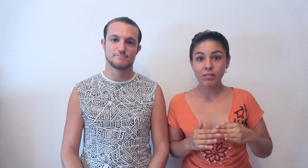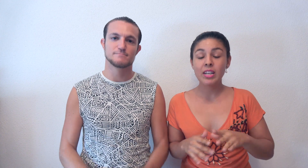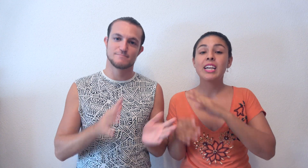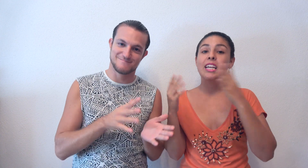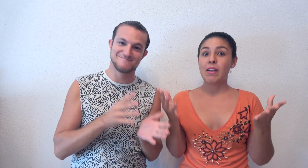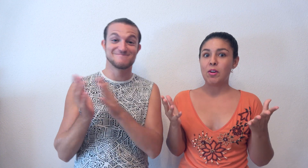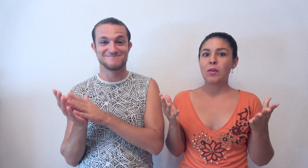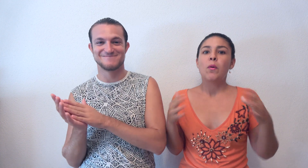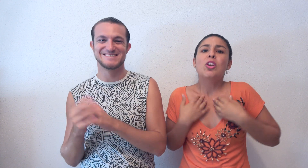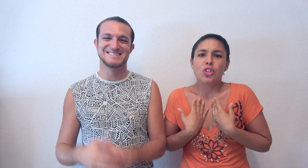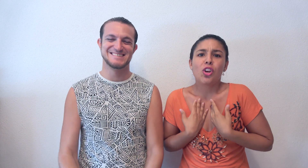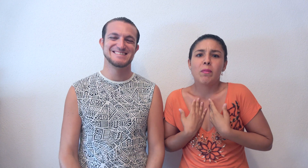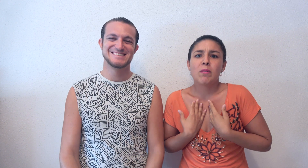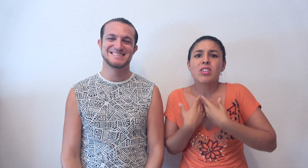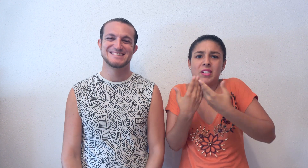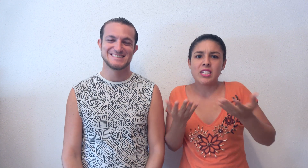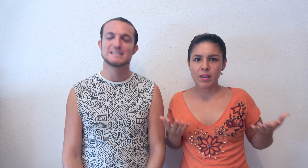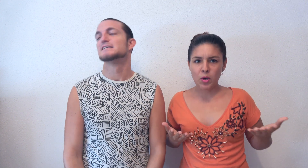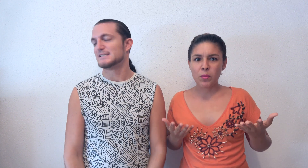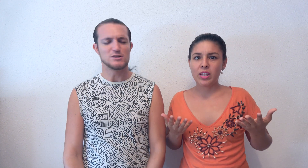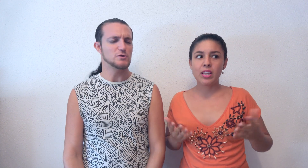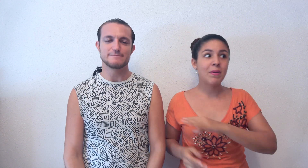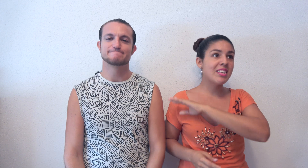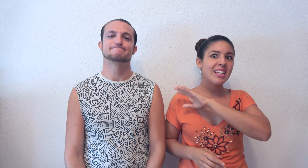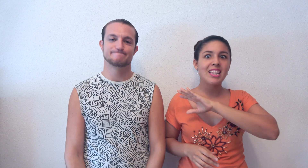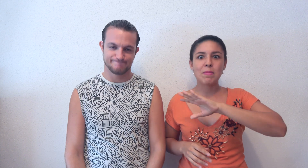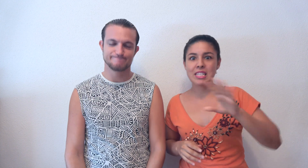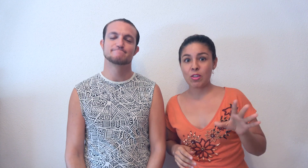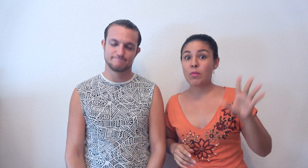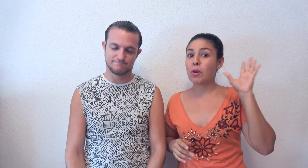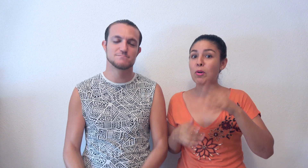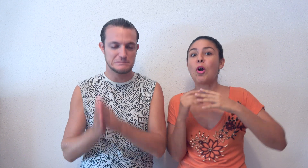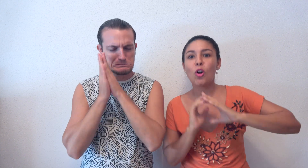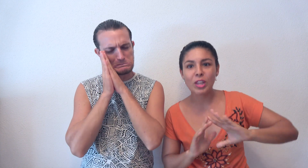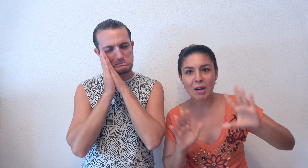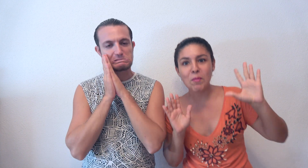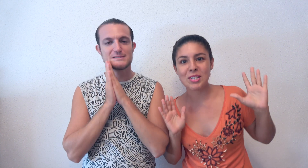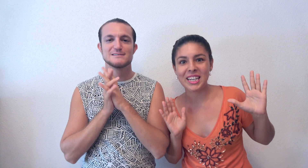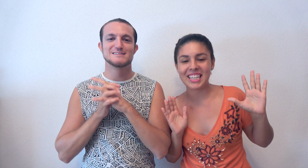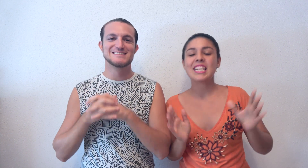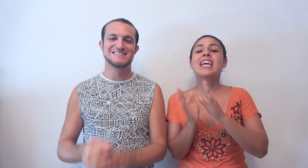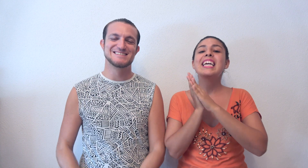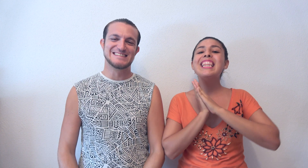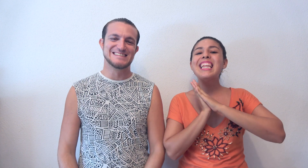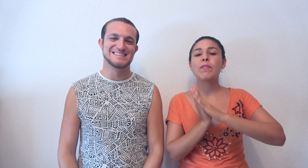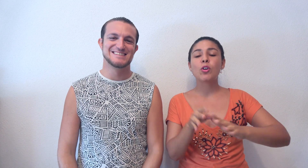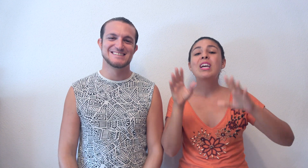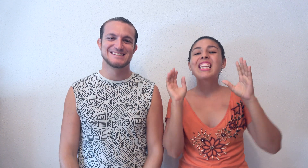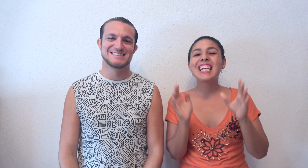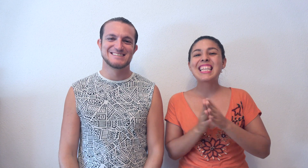y el avión. Y nosotros recomendamos que vayáis en avión porque desde el mar se tarda demasiado. Pero bueno, os lo dejamos por si queréis. Y desde el avión, tenéis